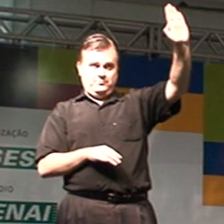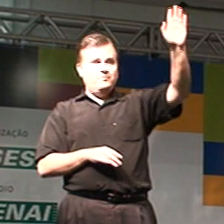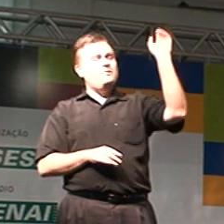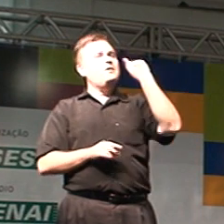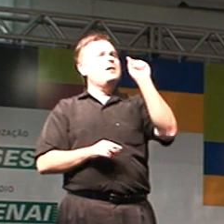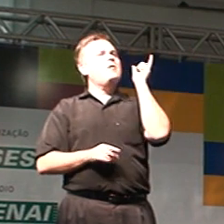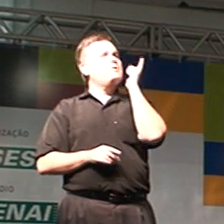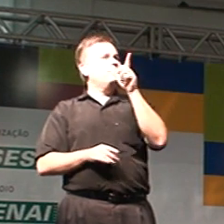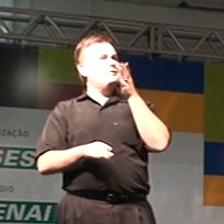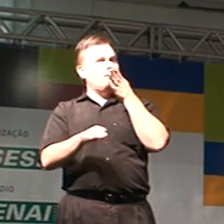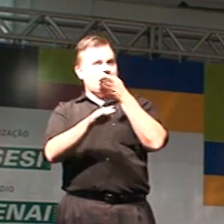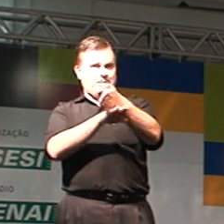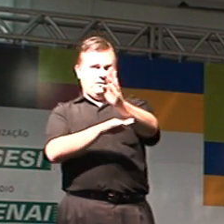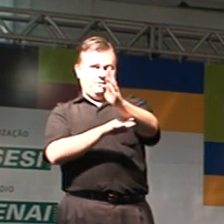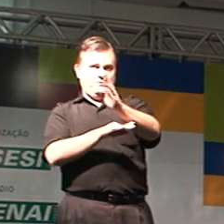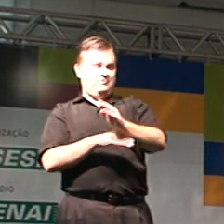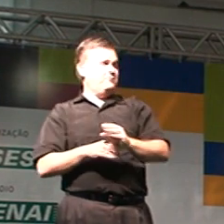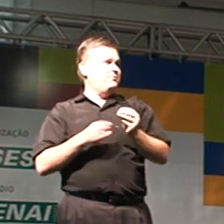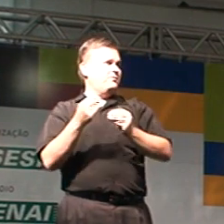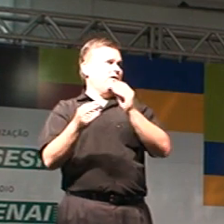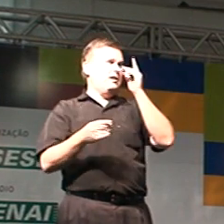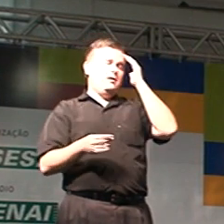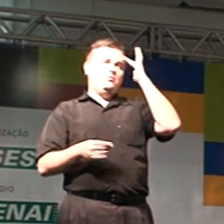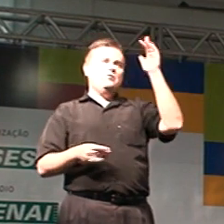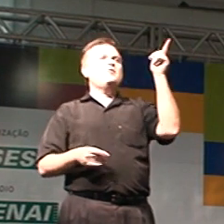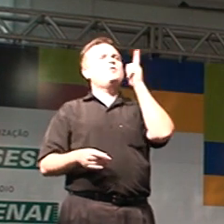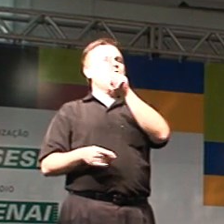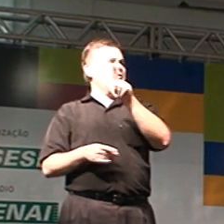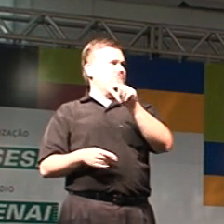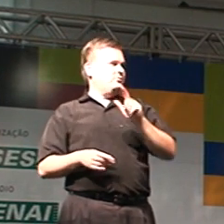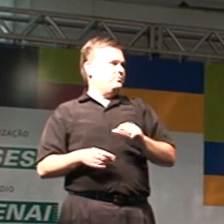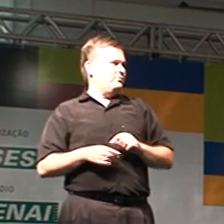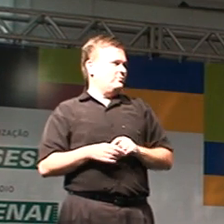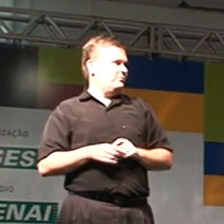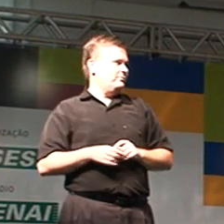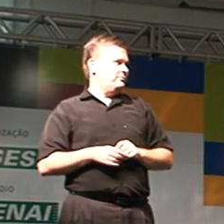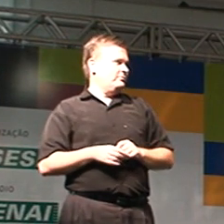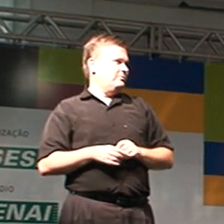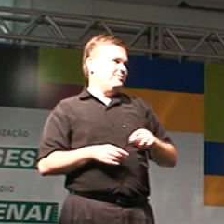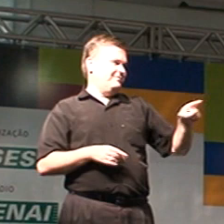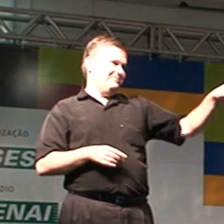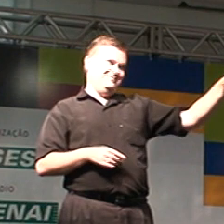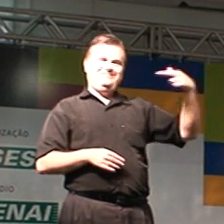quem conseguir, imaginando, quem conseguiria, você não sabe,